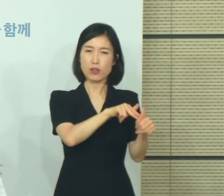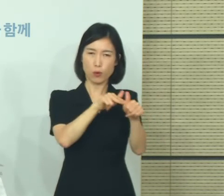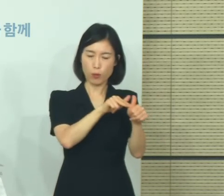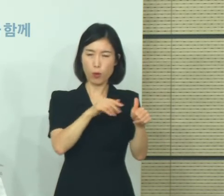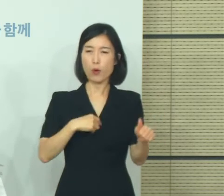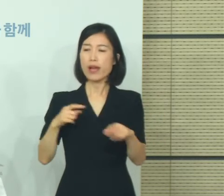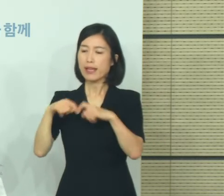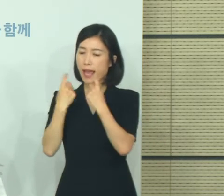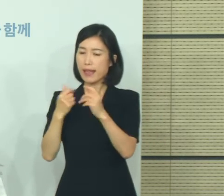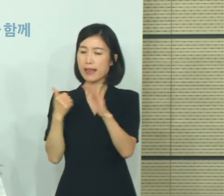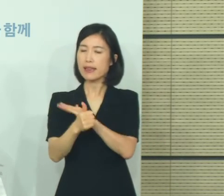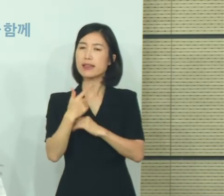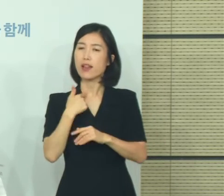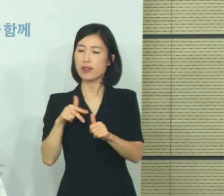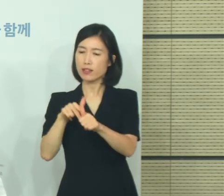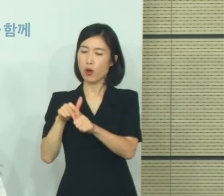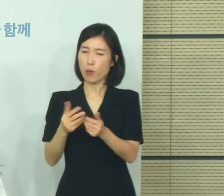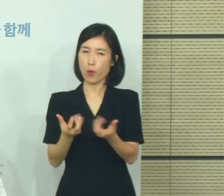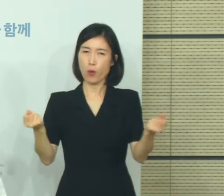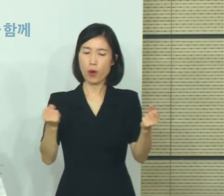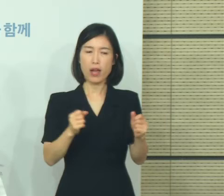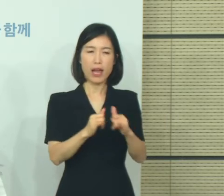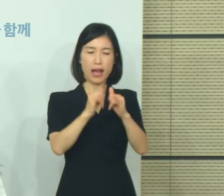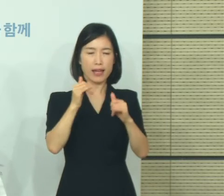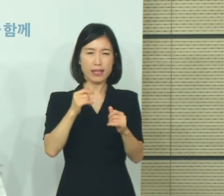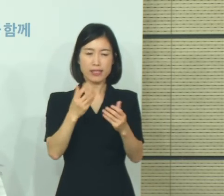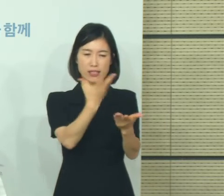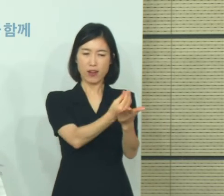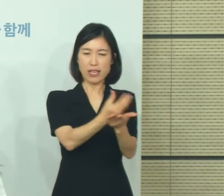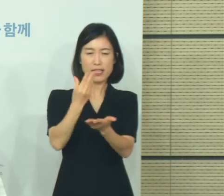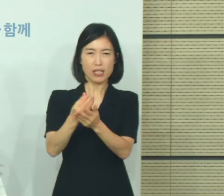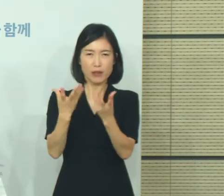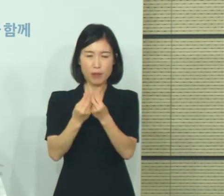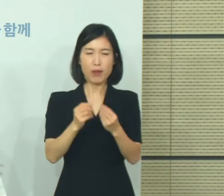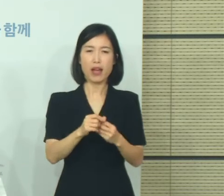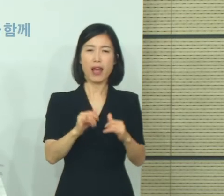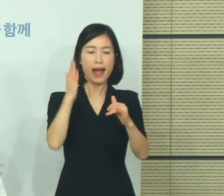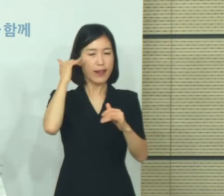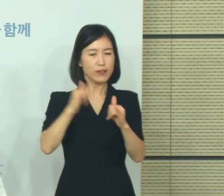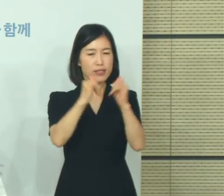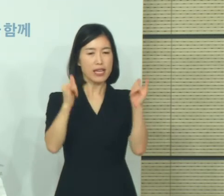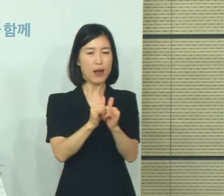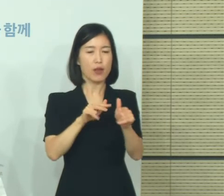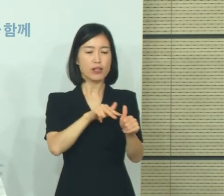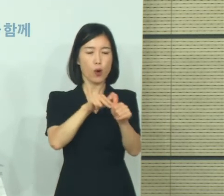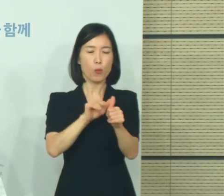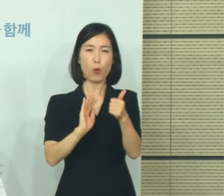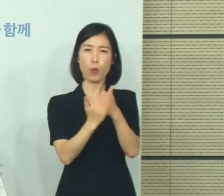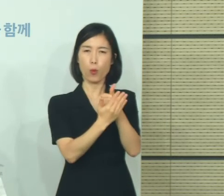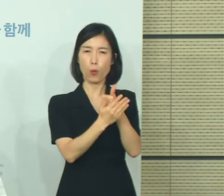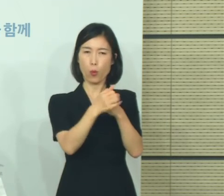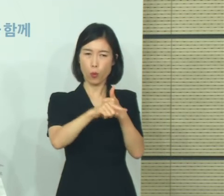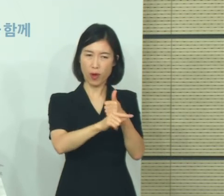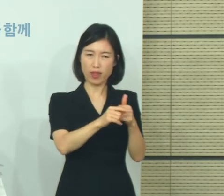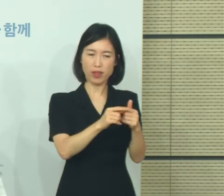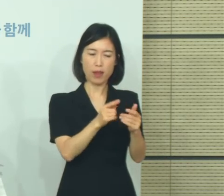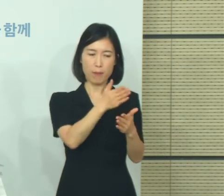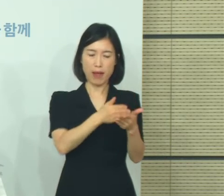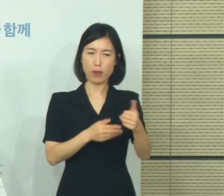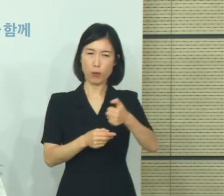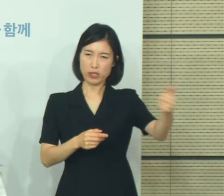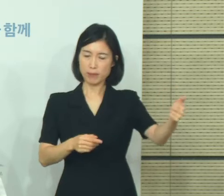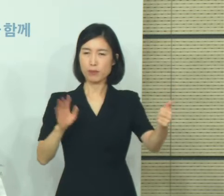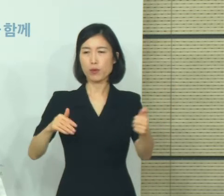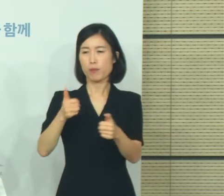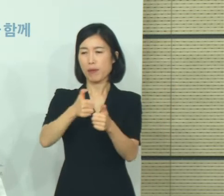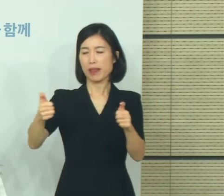한국사회보장정보원과 QR코드 발급기간에 분산보관되고 4주 후